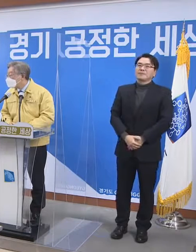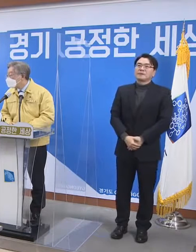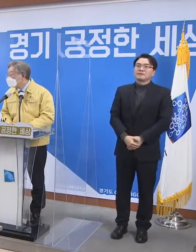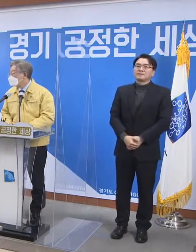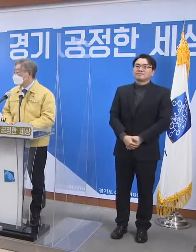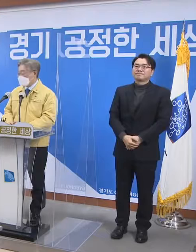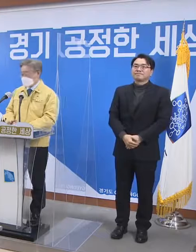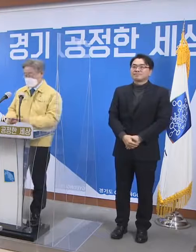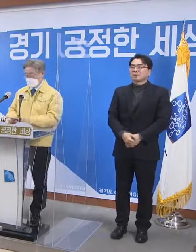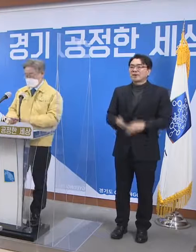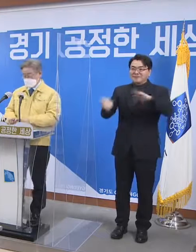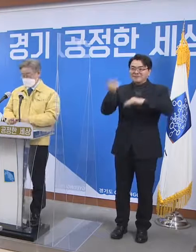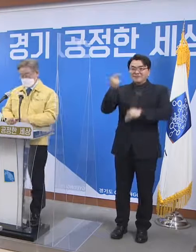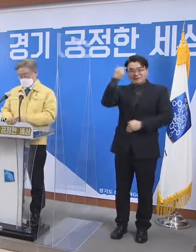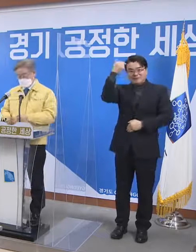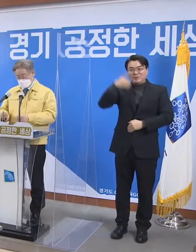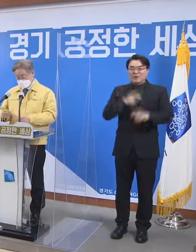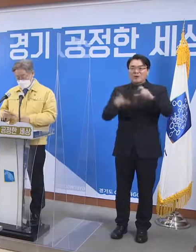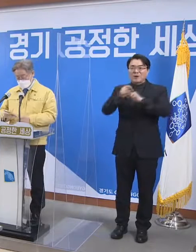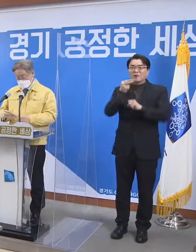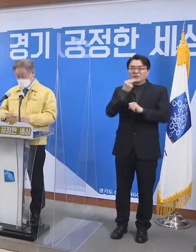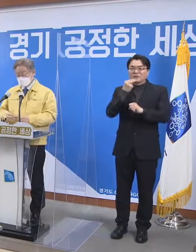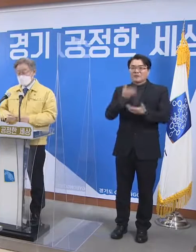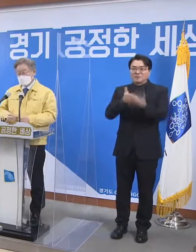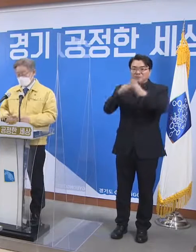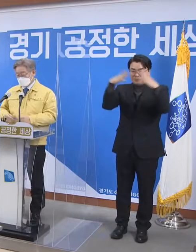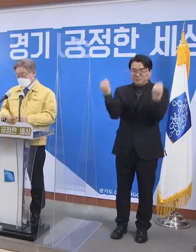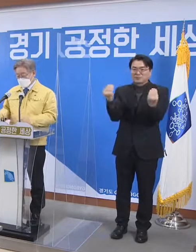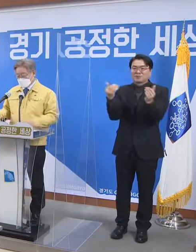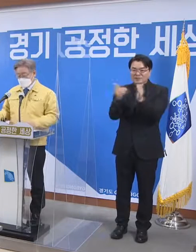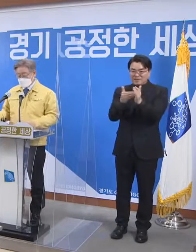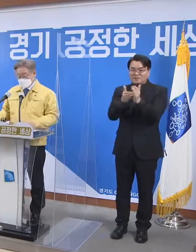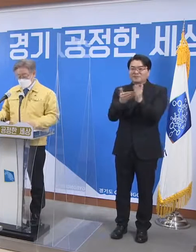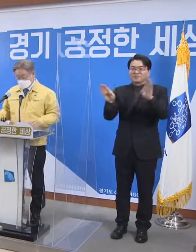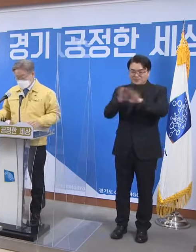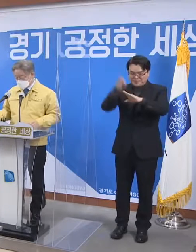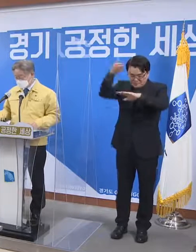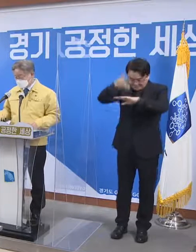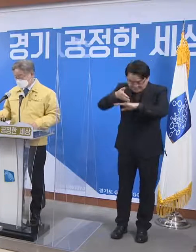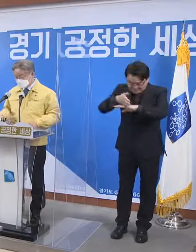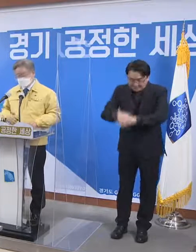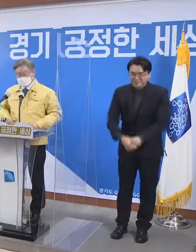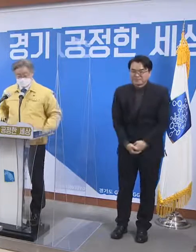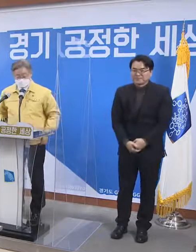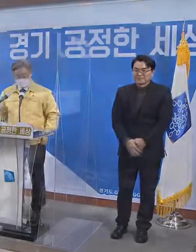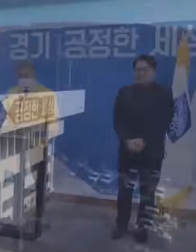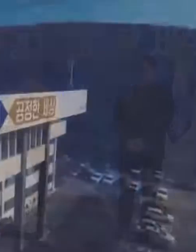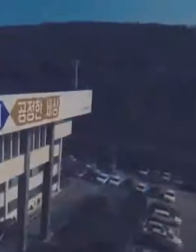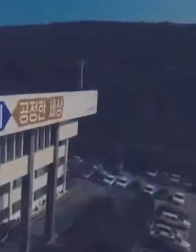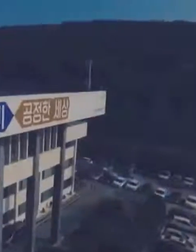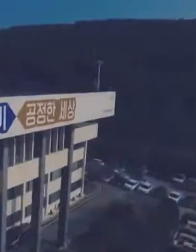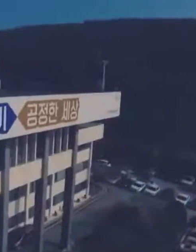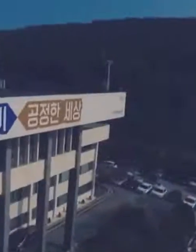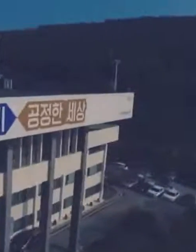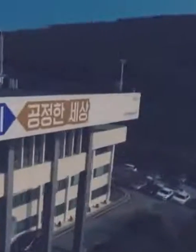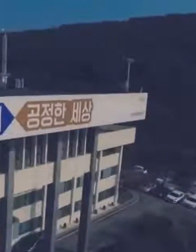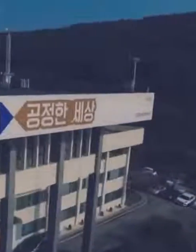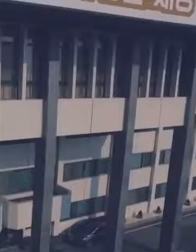이상으로 지지사항이 없으므로 기자회견을 모두 마치도록 하겠습니다 감사합니다 감사합니다 갑자기